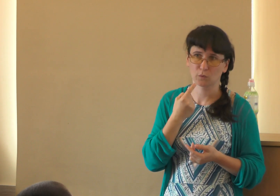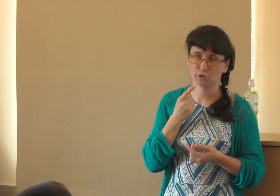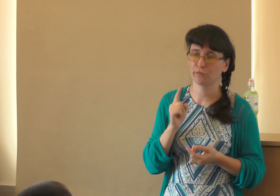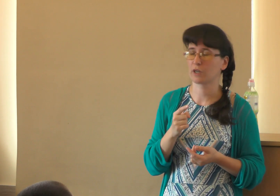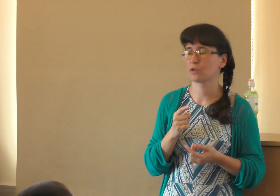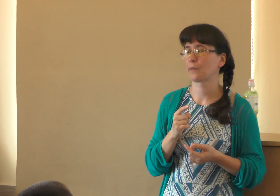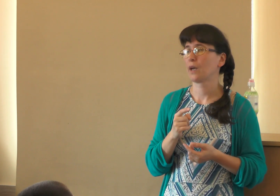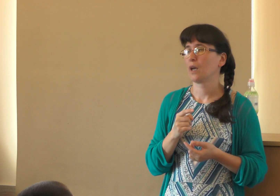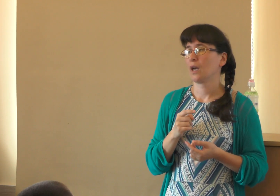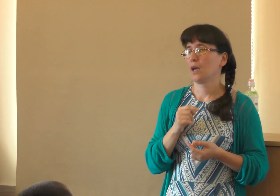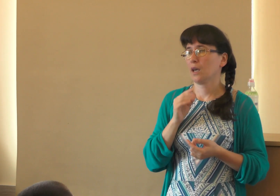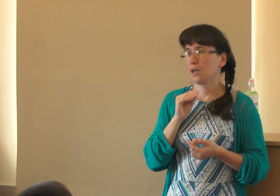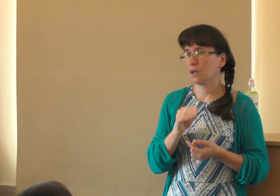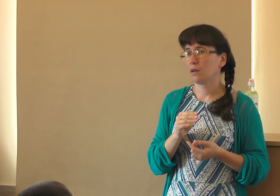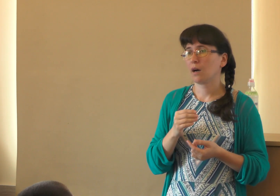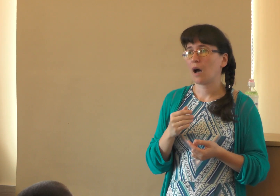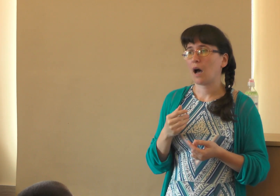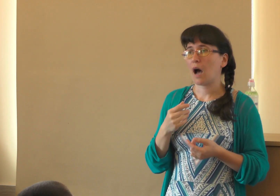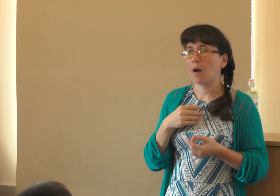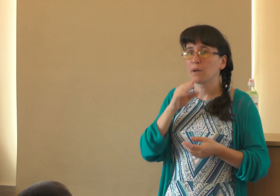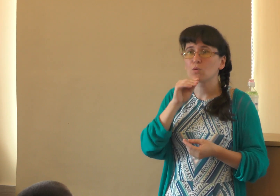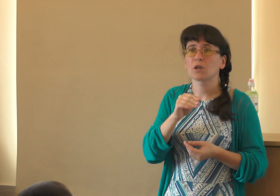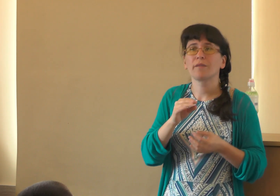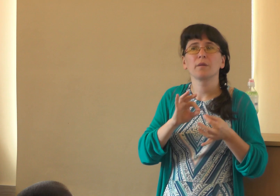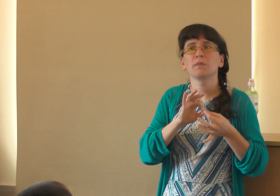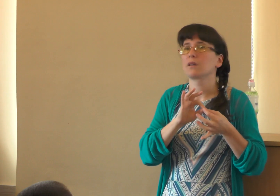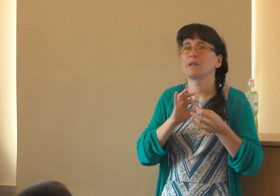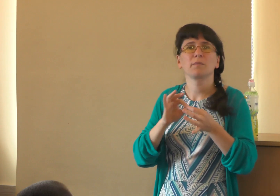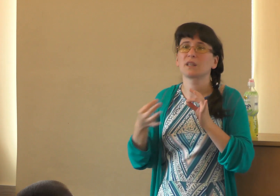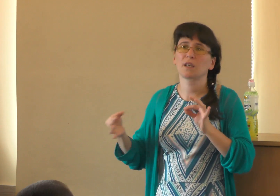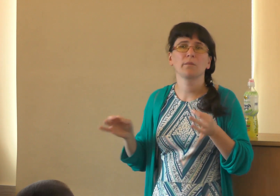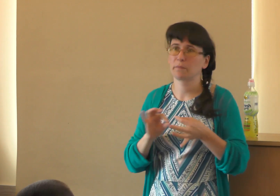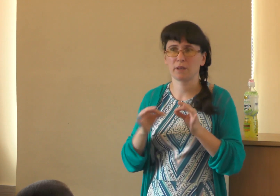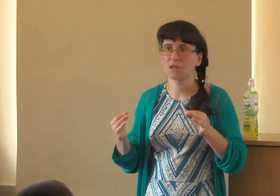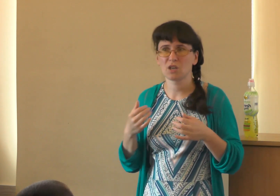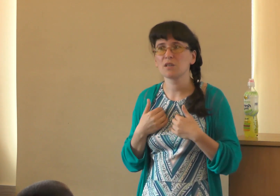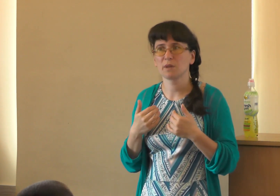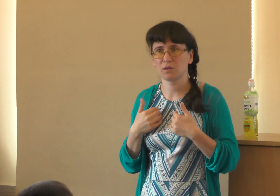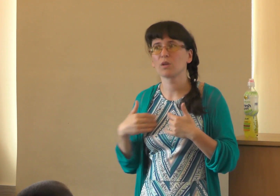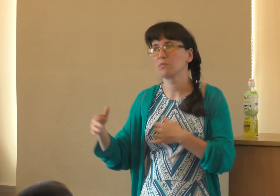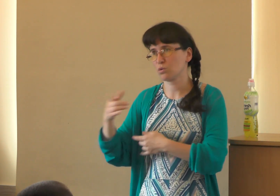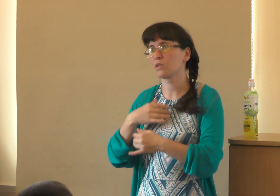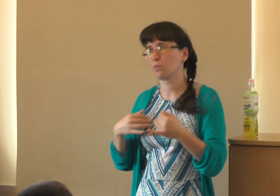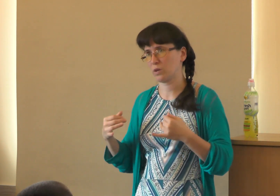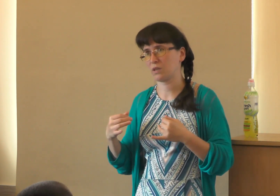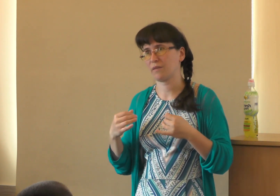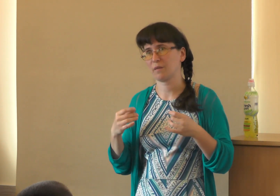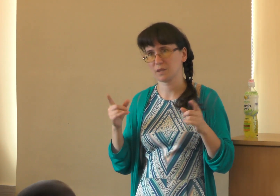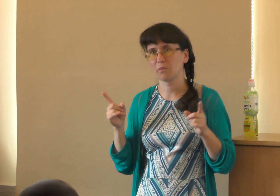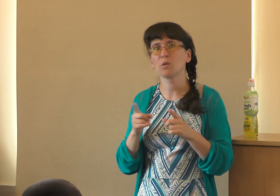очень важно. И, а мы уже говорим, мы ей говорим не такими предложениями, которые между собой разговариваем. Все равно